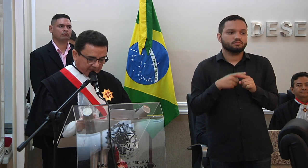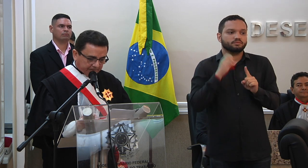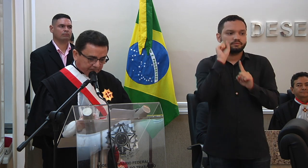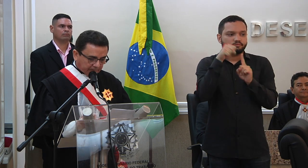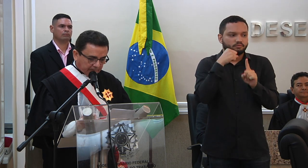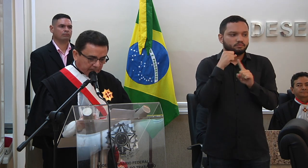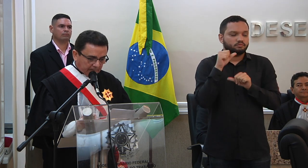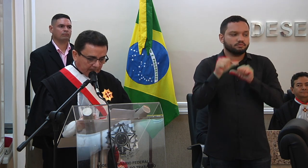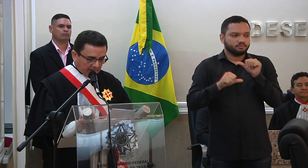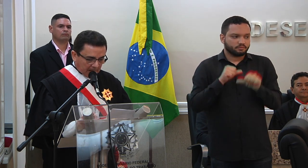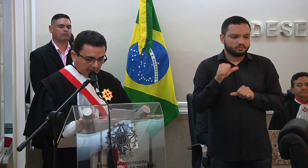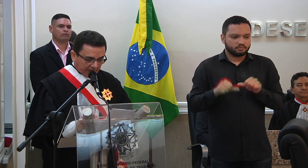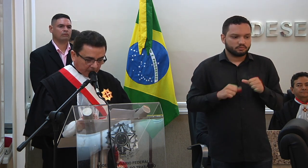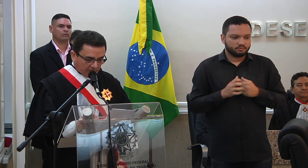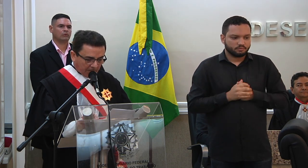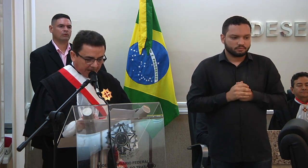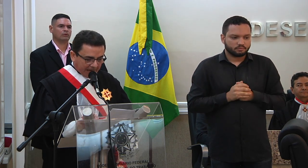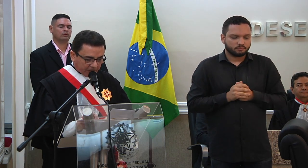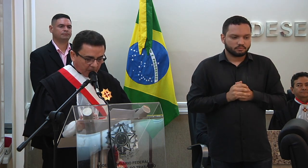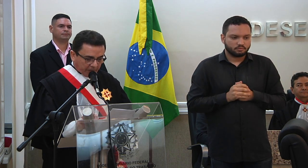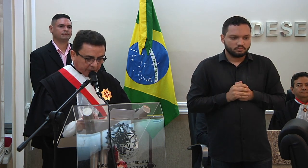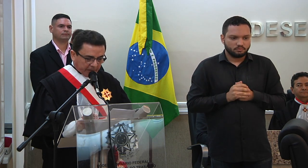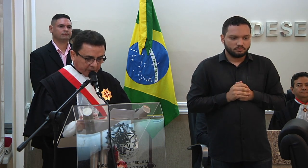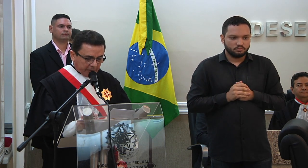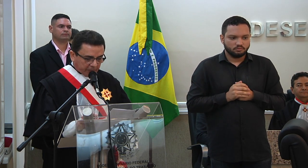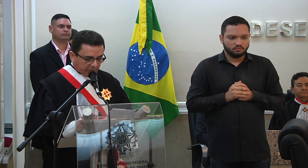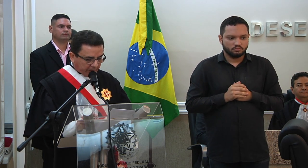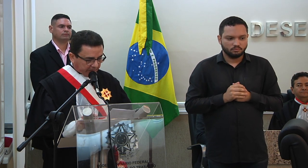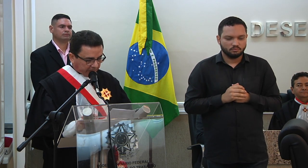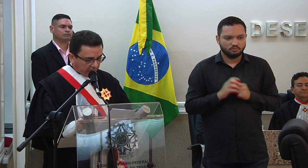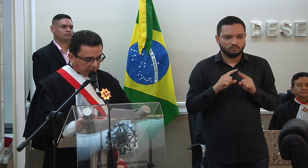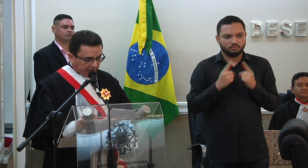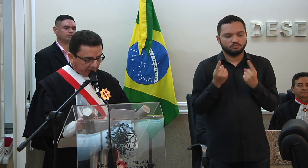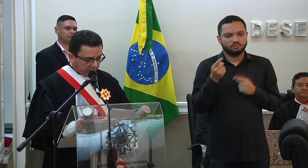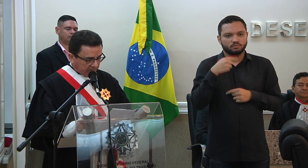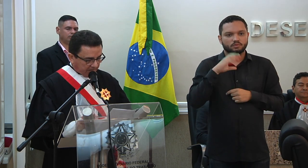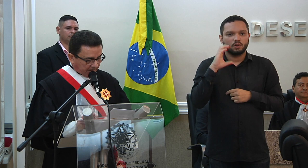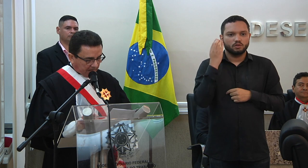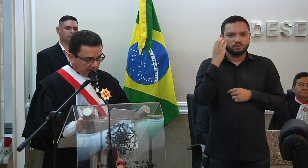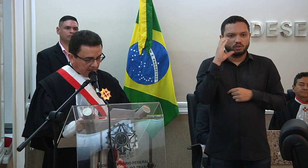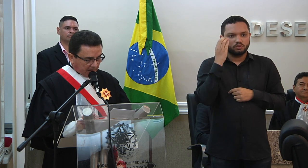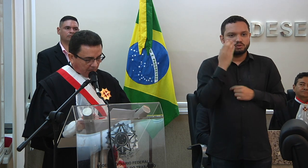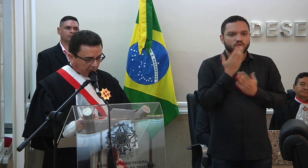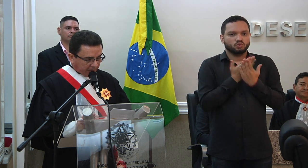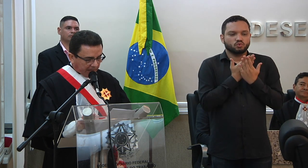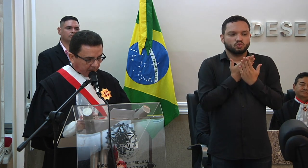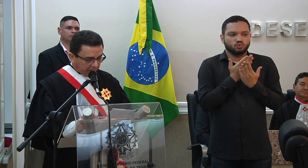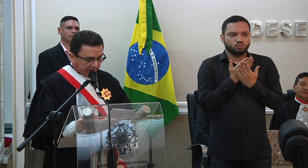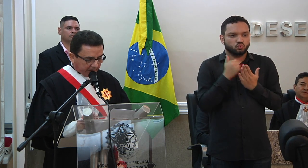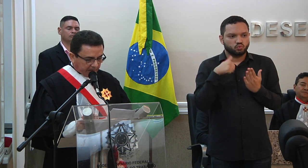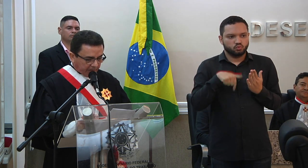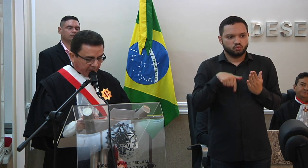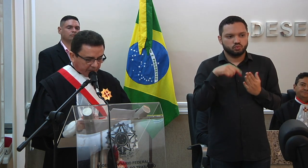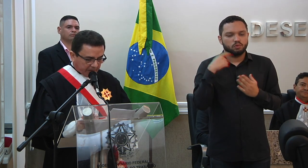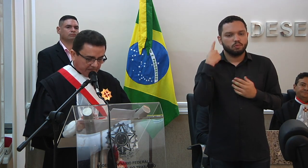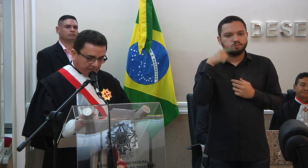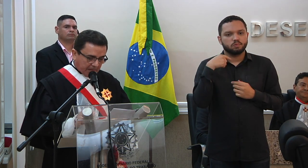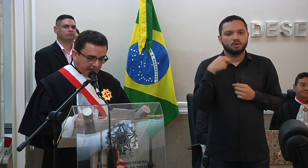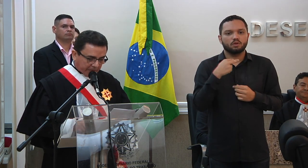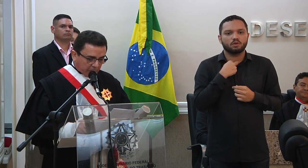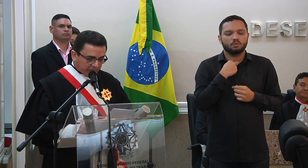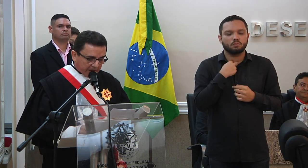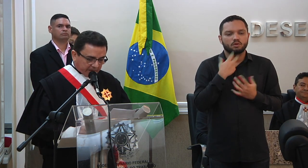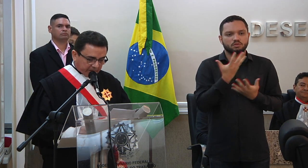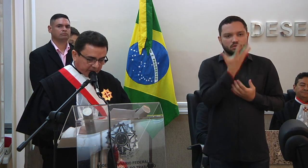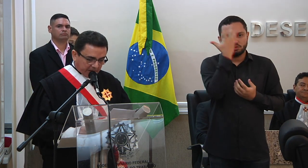sociedade. mas como operadores e cientistas do direito, não podemos perder de vista